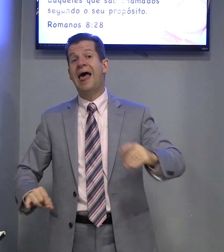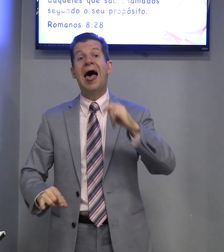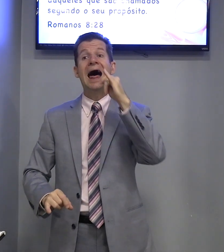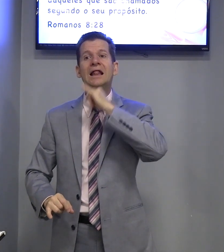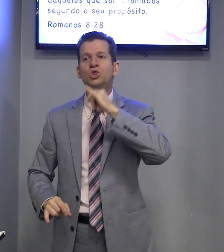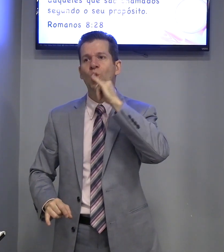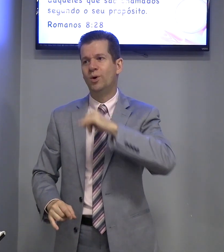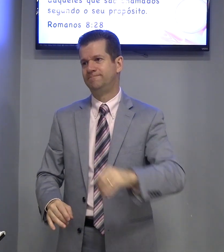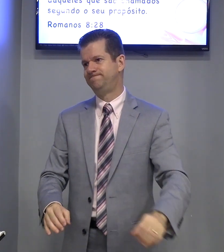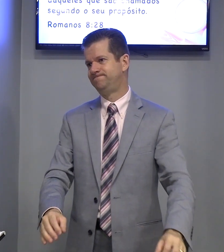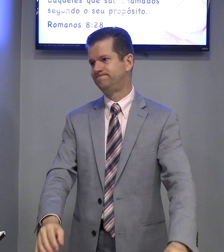à toa.